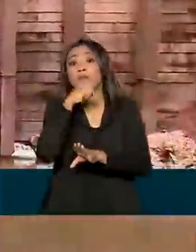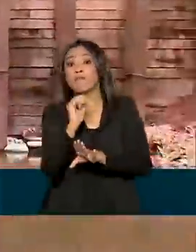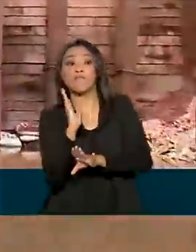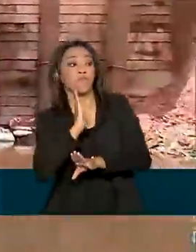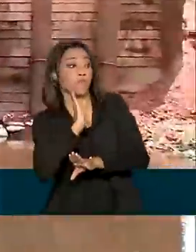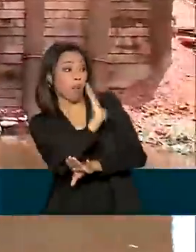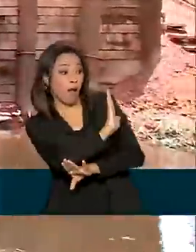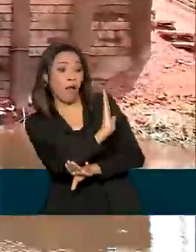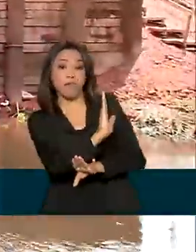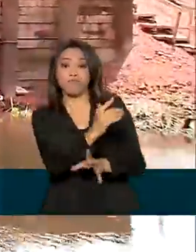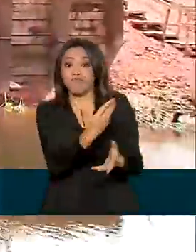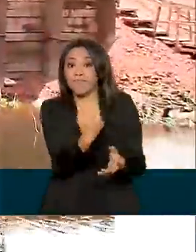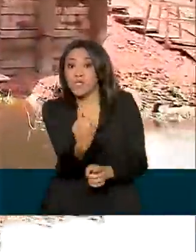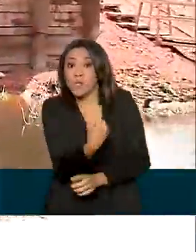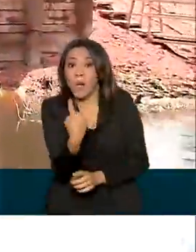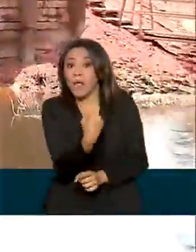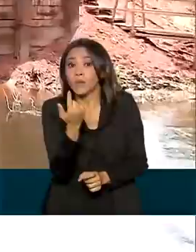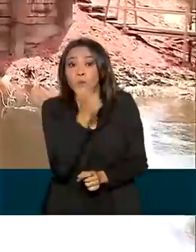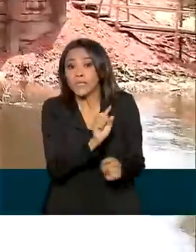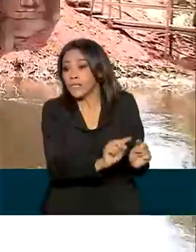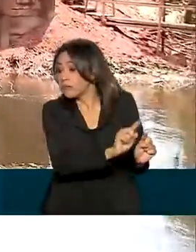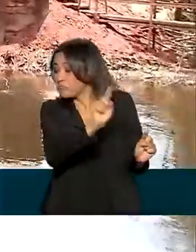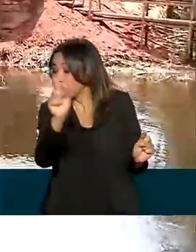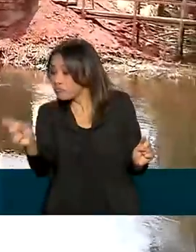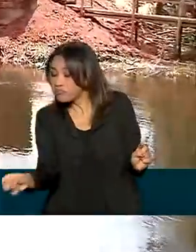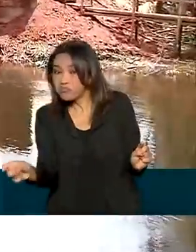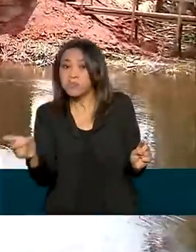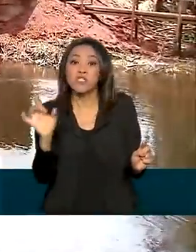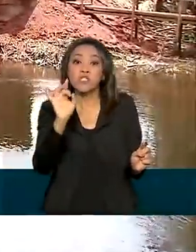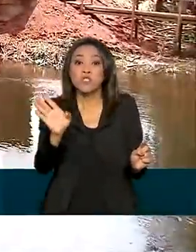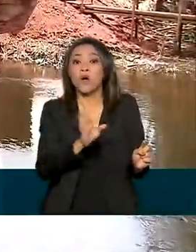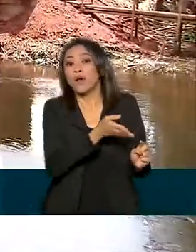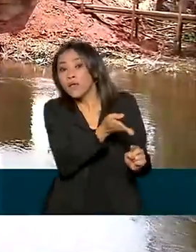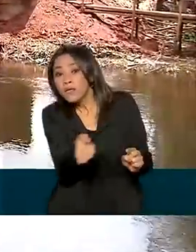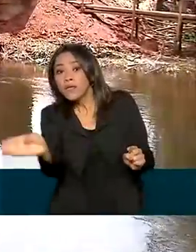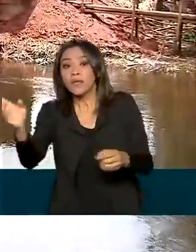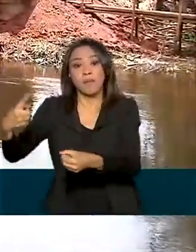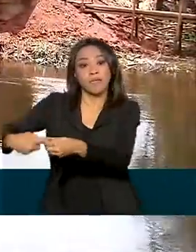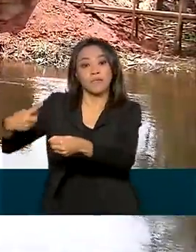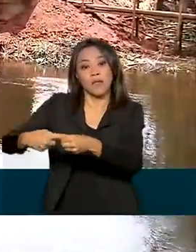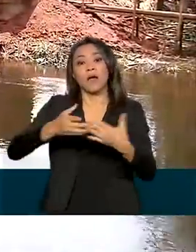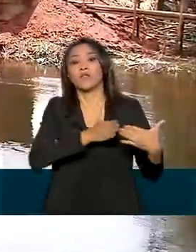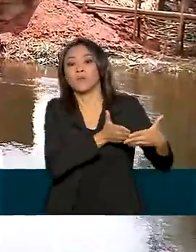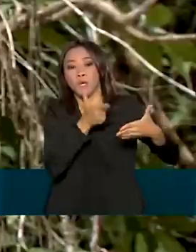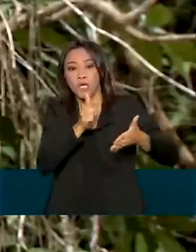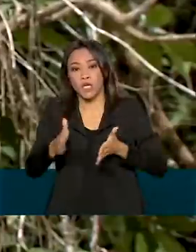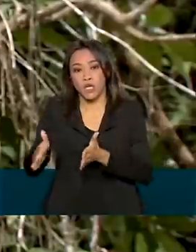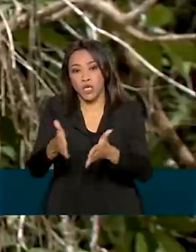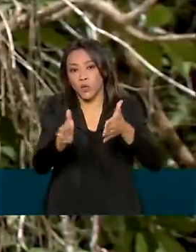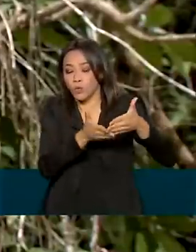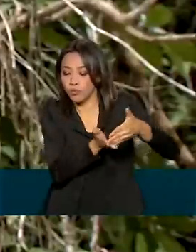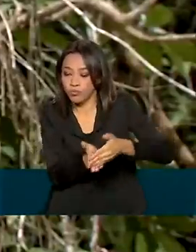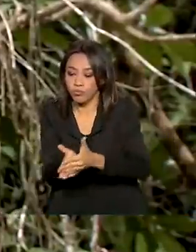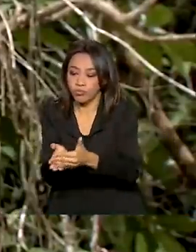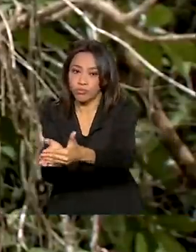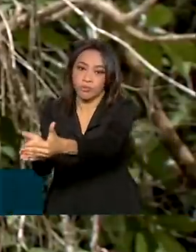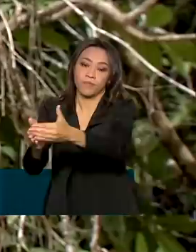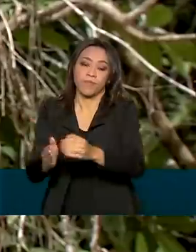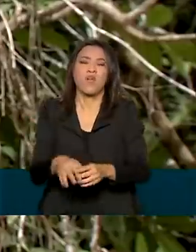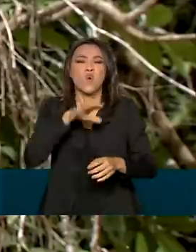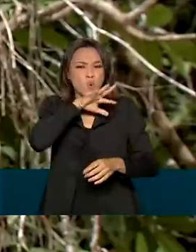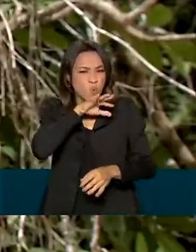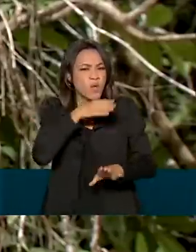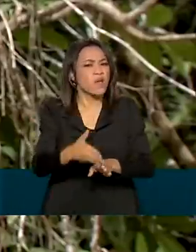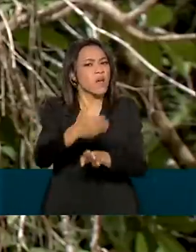estava praticamente isolado e só tinha acesso à cidade pelo Rio Negro. Ruim como estava antes,